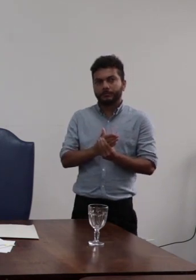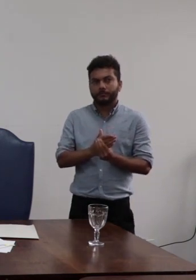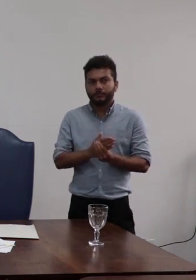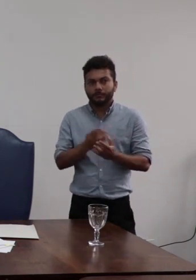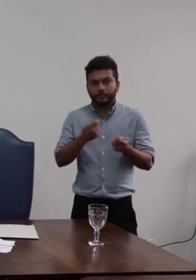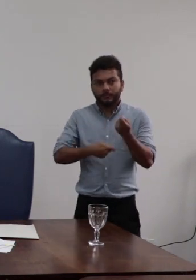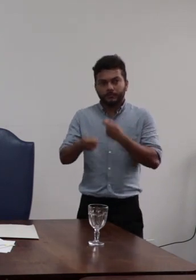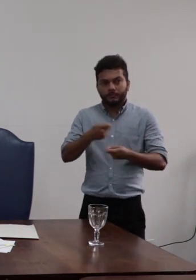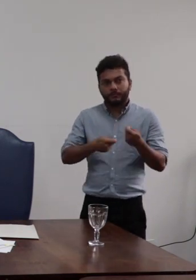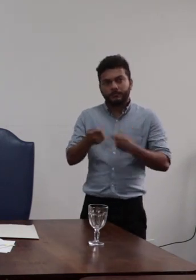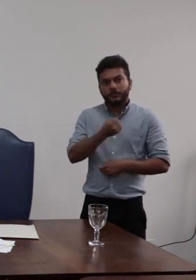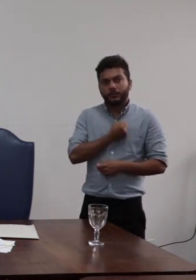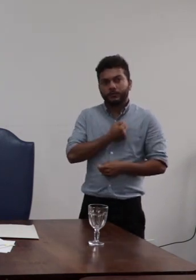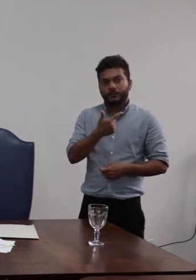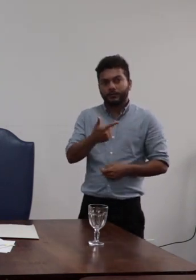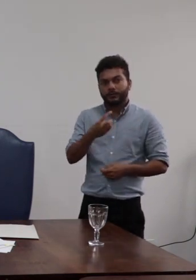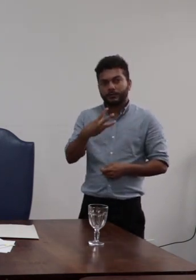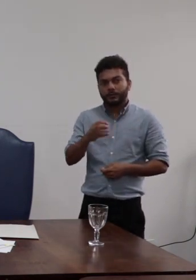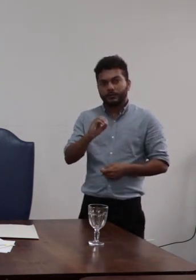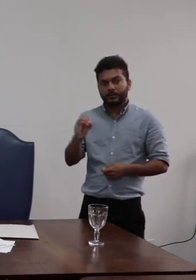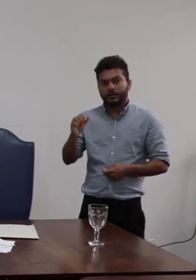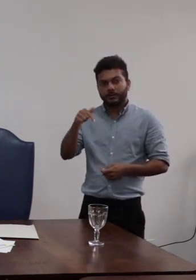número 23 007